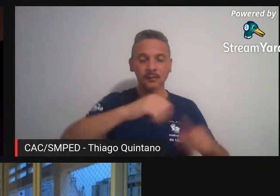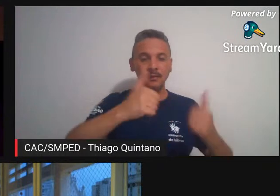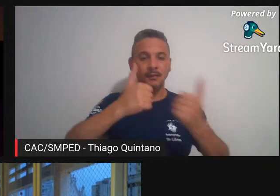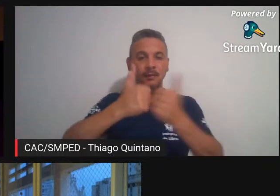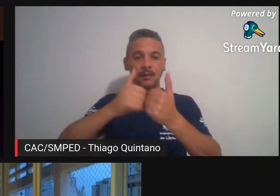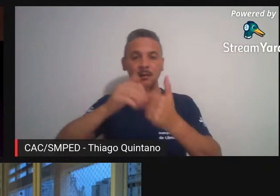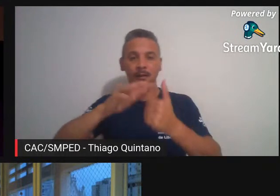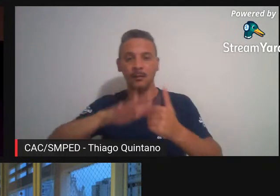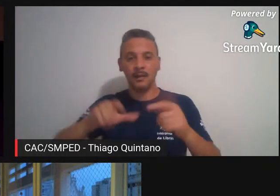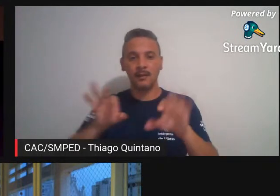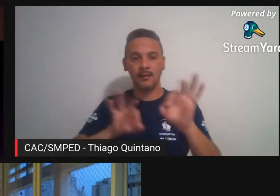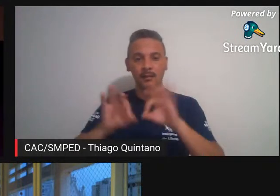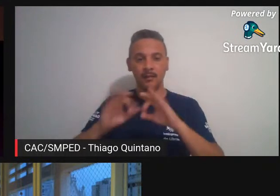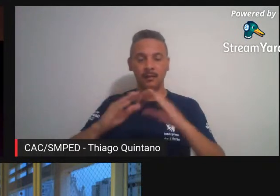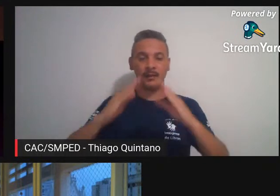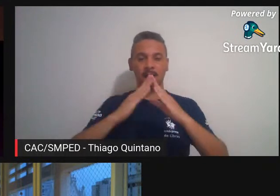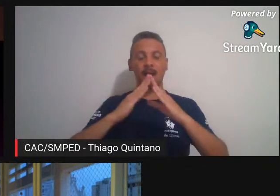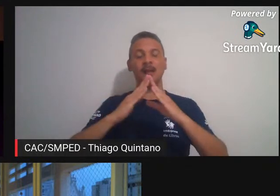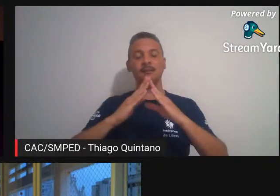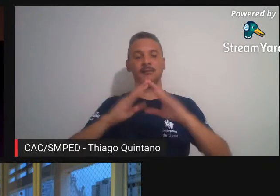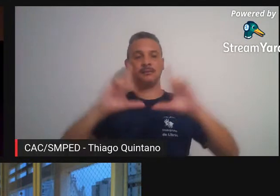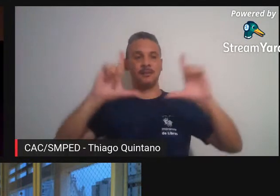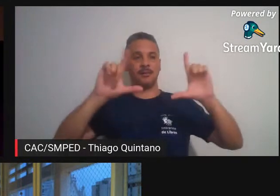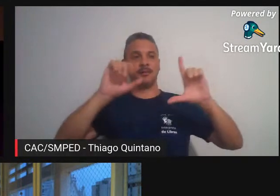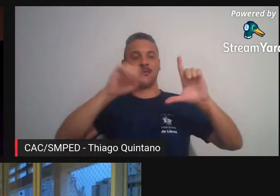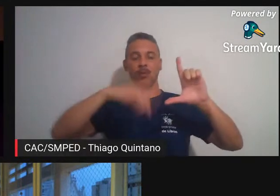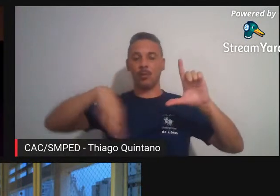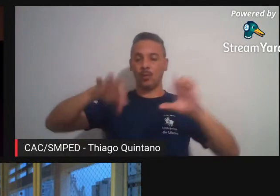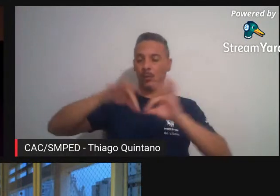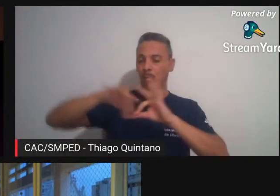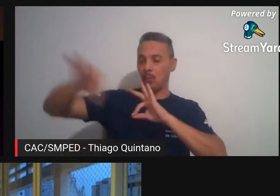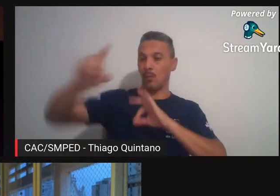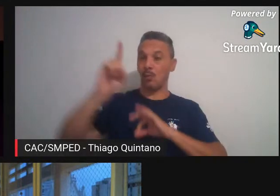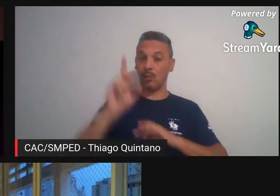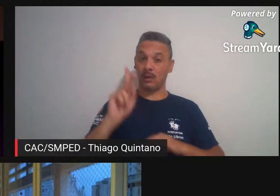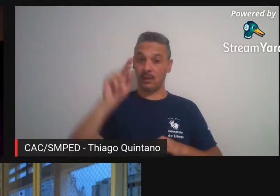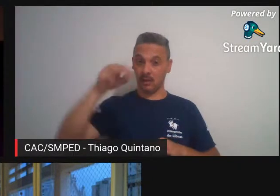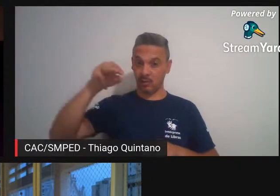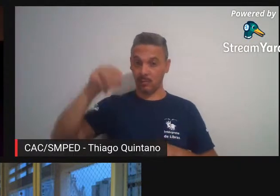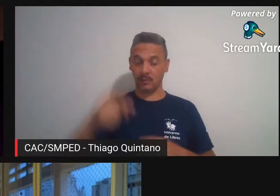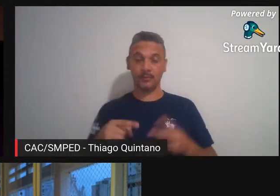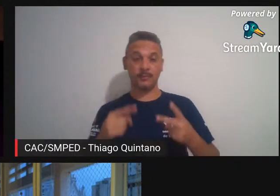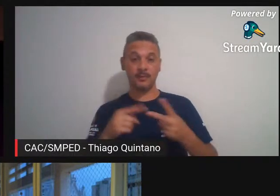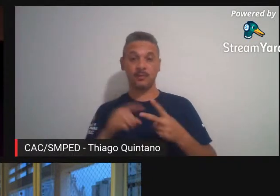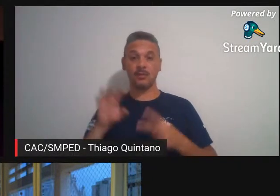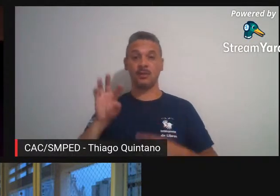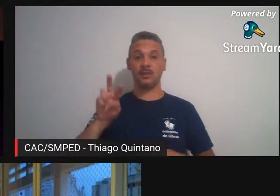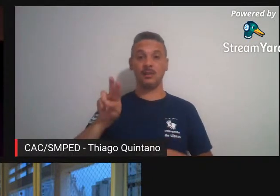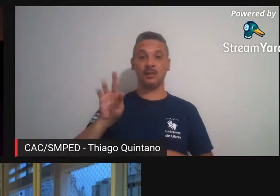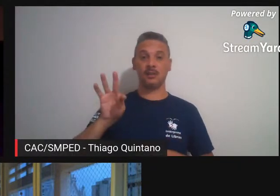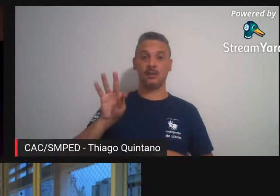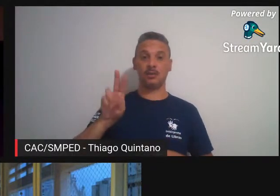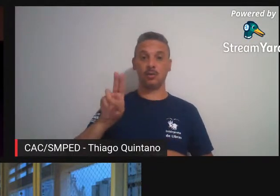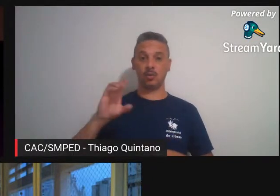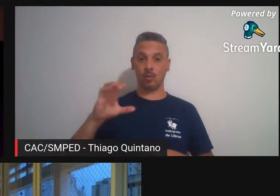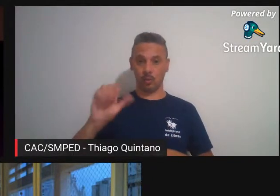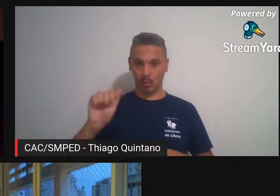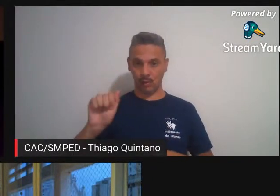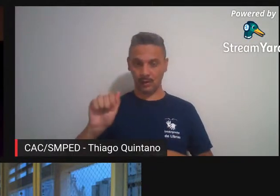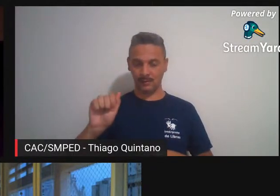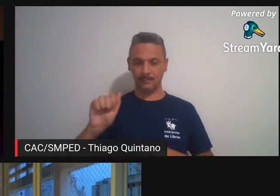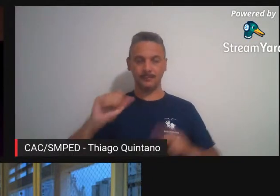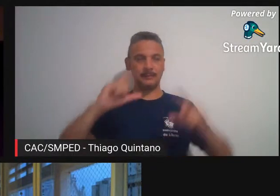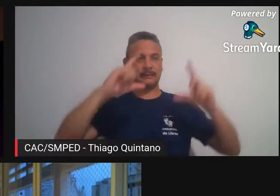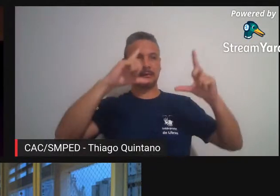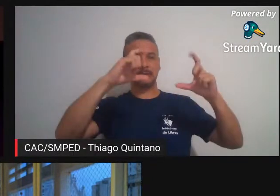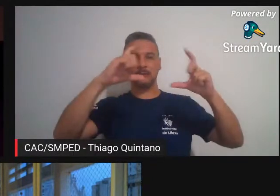longo da Casa da Imagem em segundo lugar o Tuca Vieira fez um ensaio com